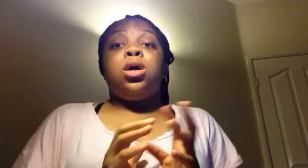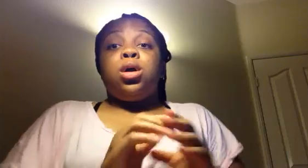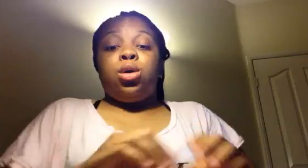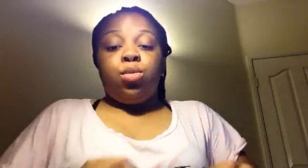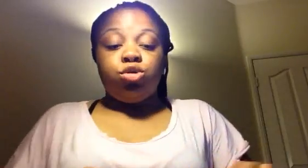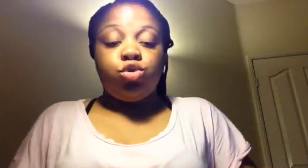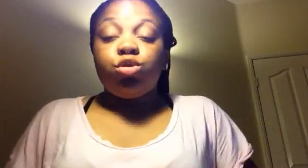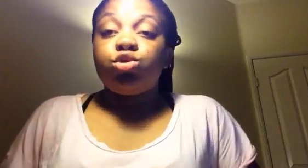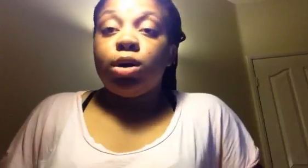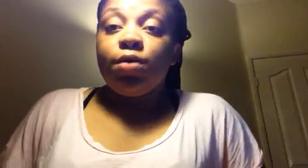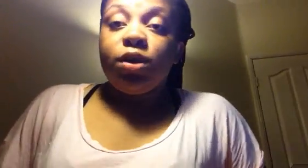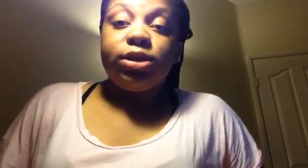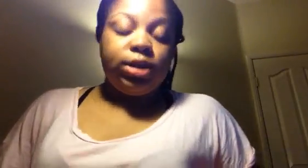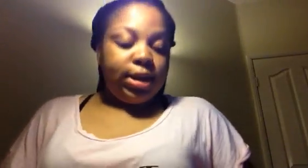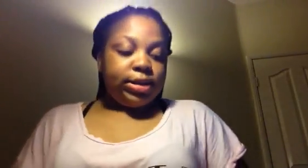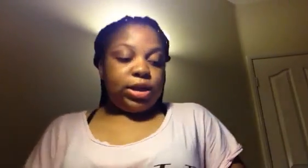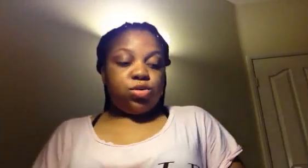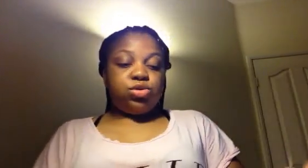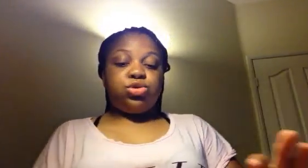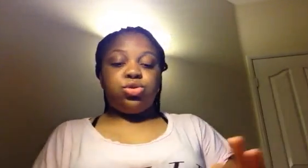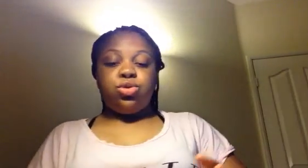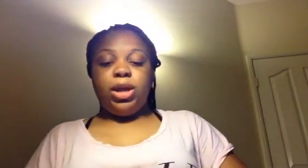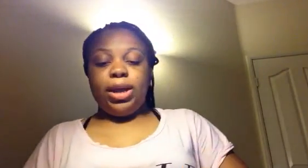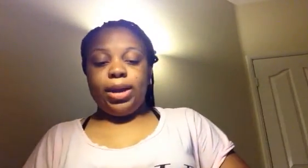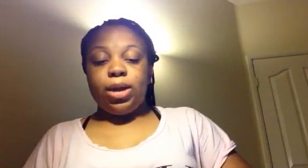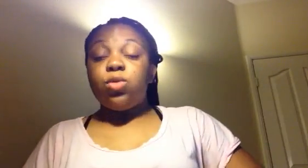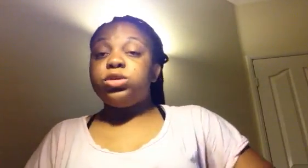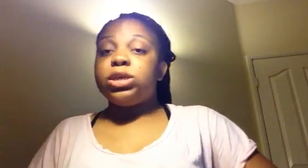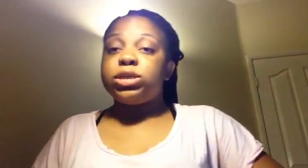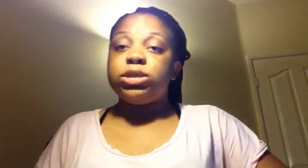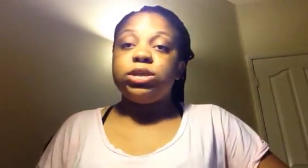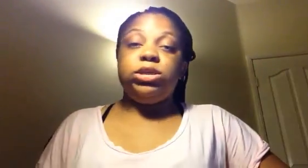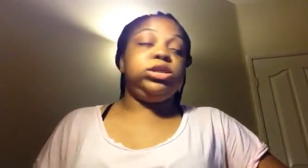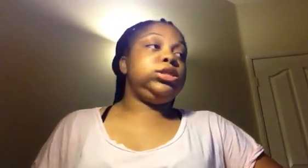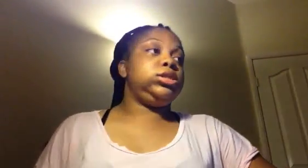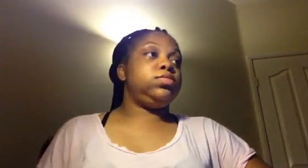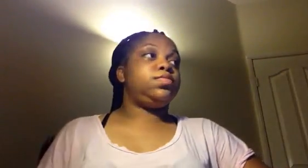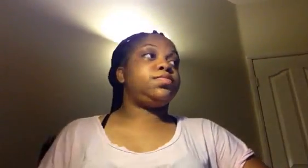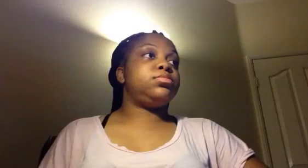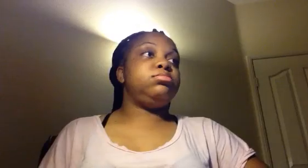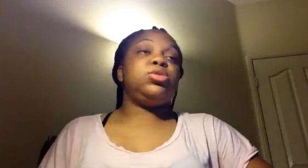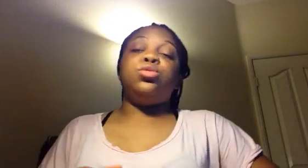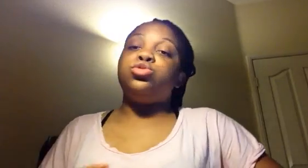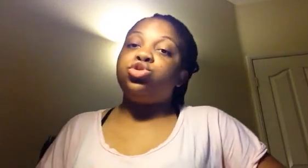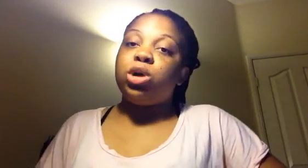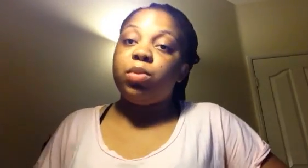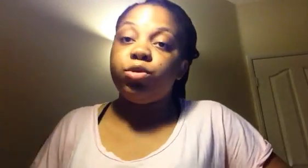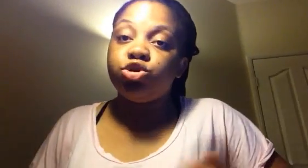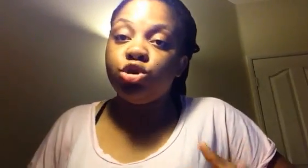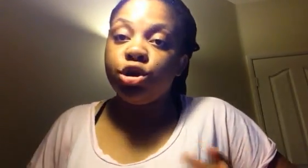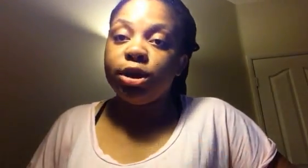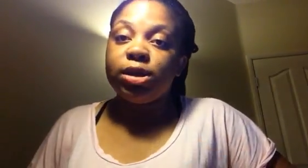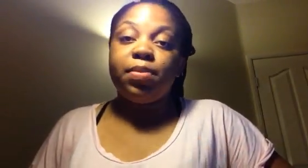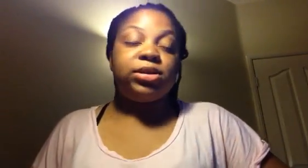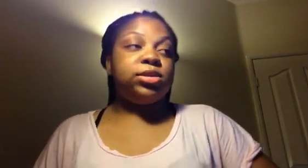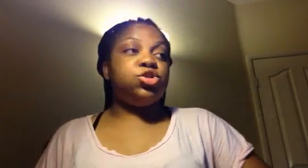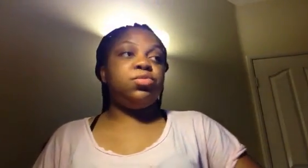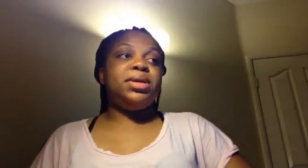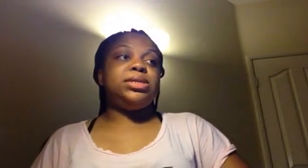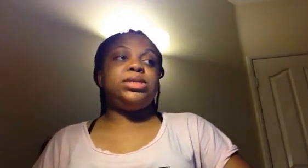Bonjour, bonsoir, voici les annonces, les causeries et mes conclusions à propos du deuil qui s passé cette semaine-ci,